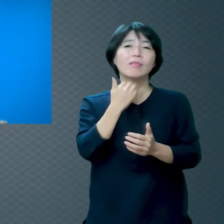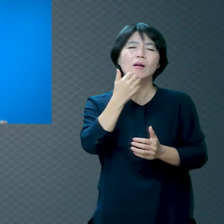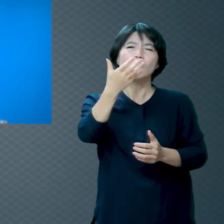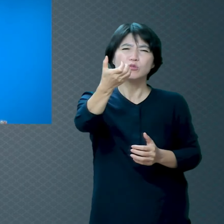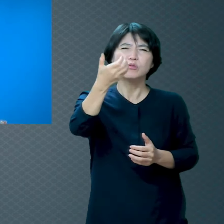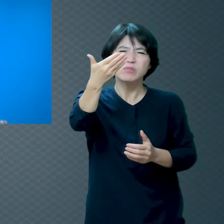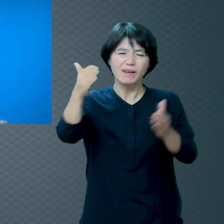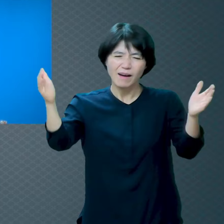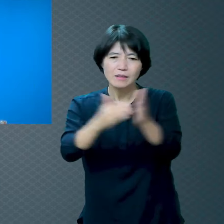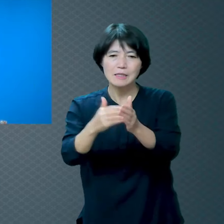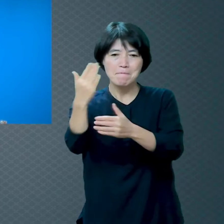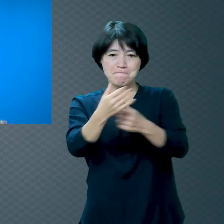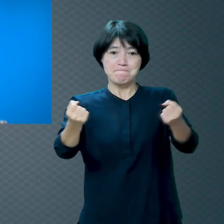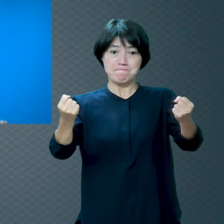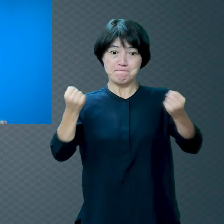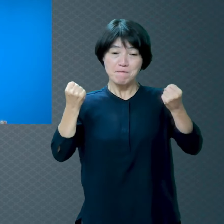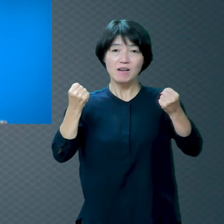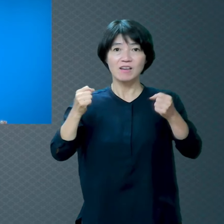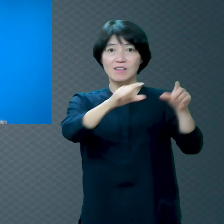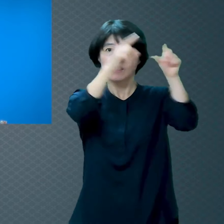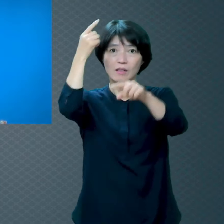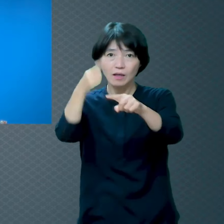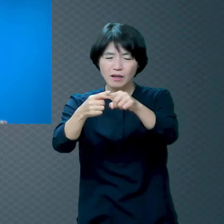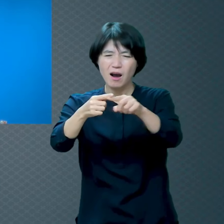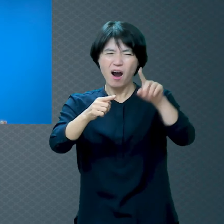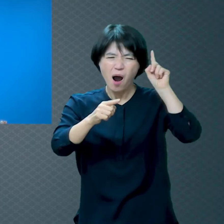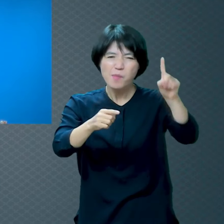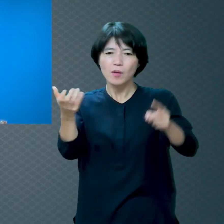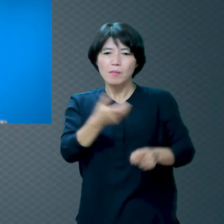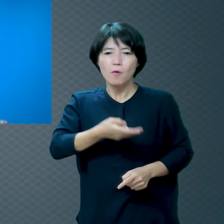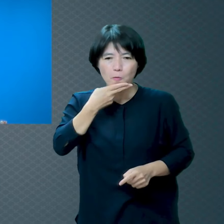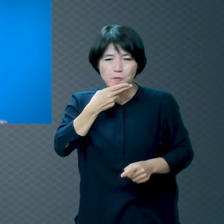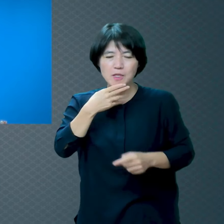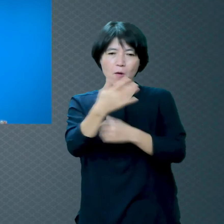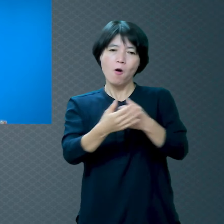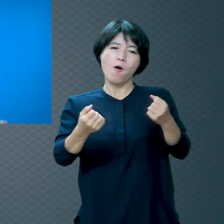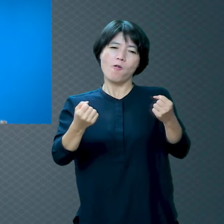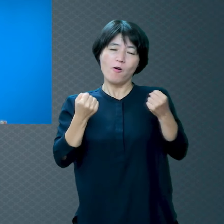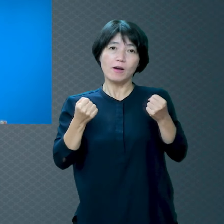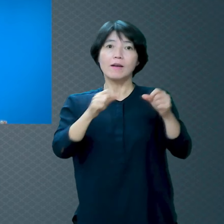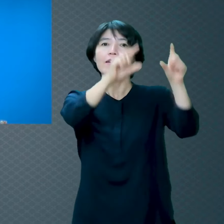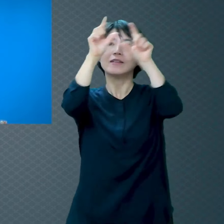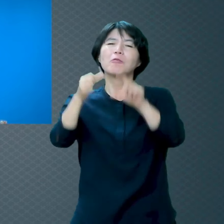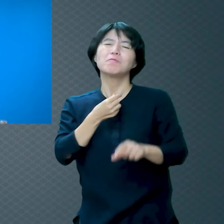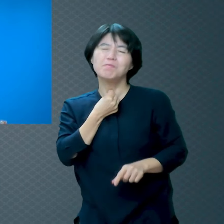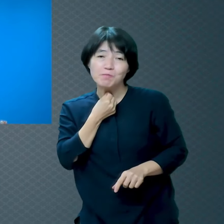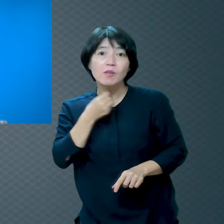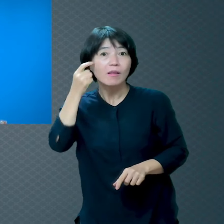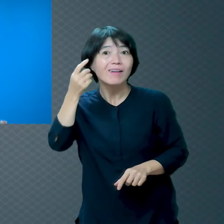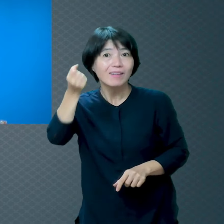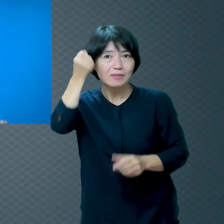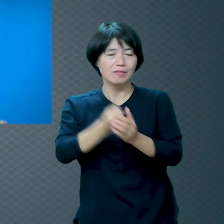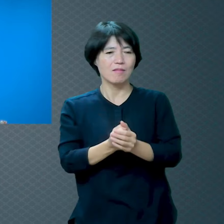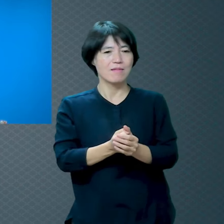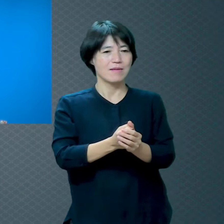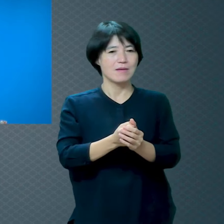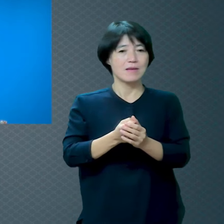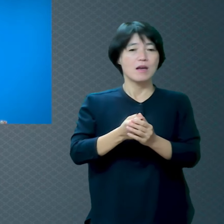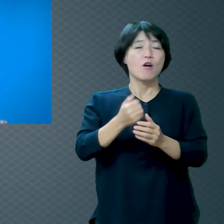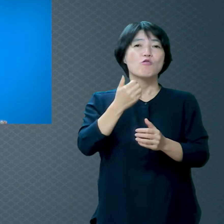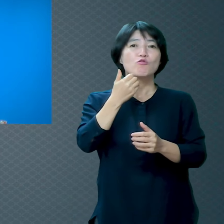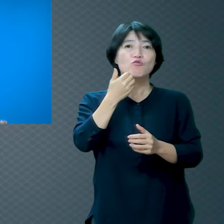팔팔하게 살다가 한 번도 안 아프고 죽으면 좀 미안하니까 하루나 이틀